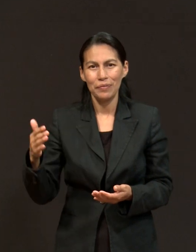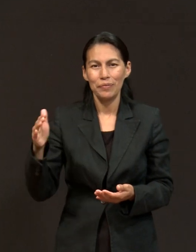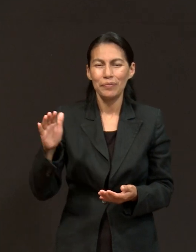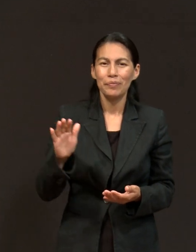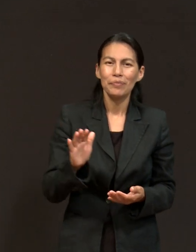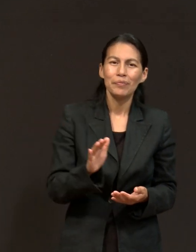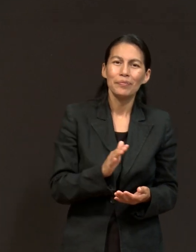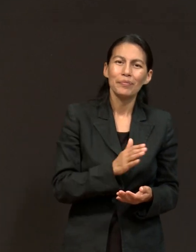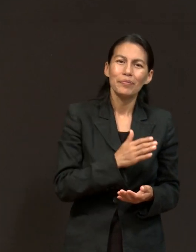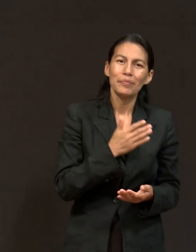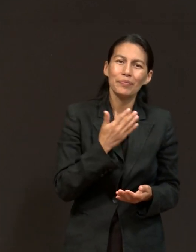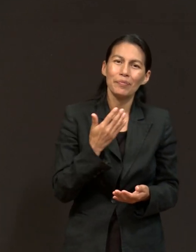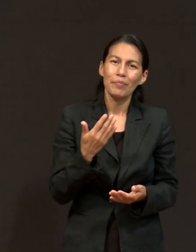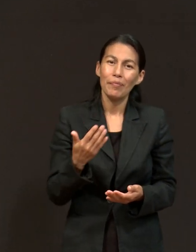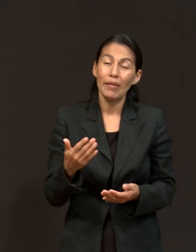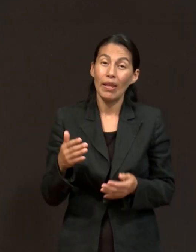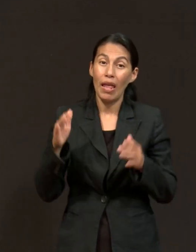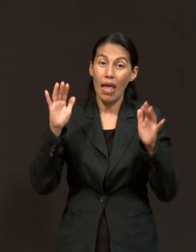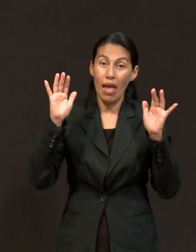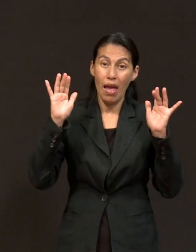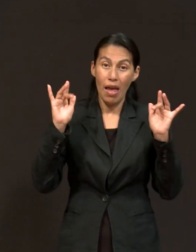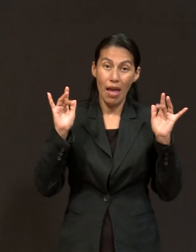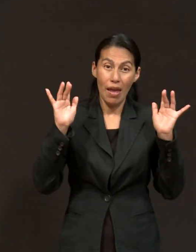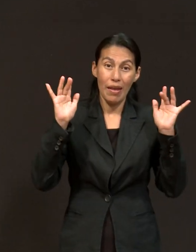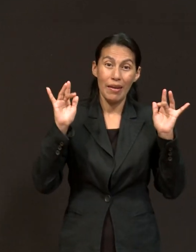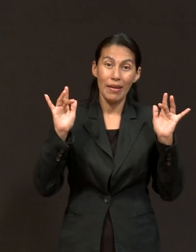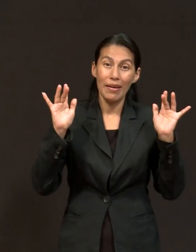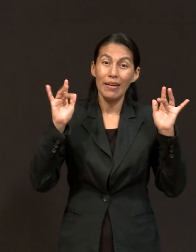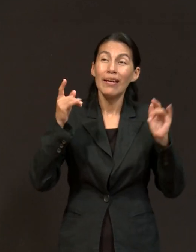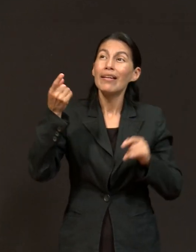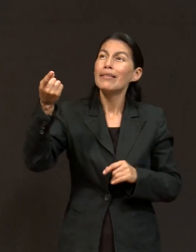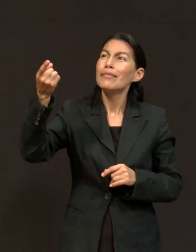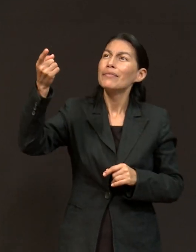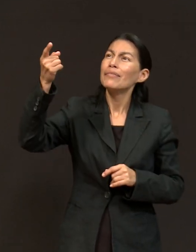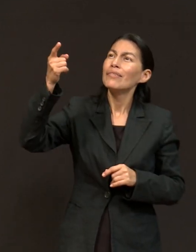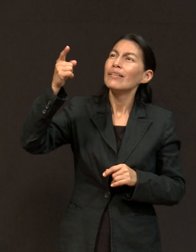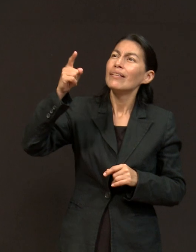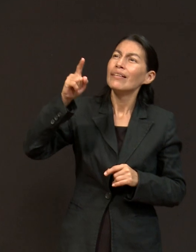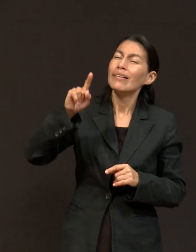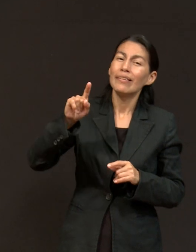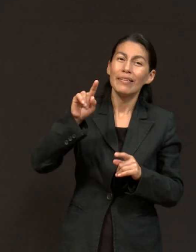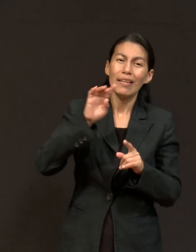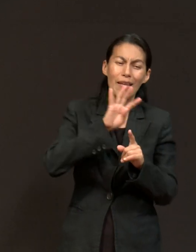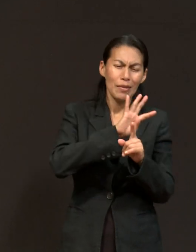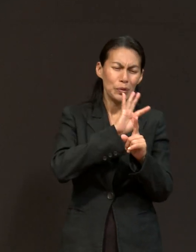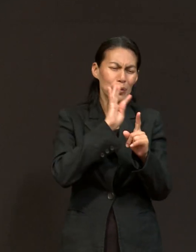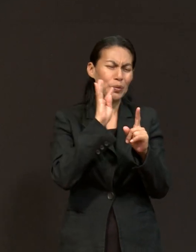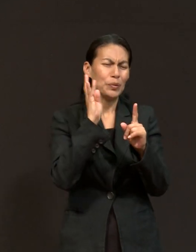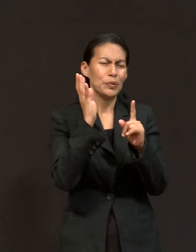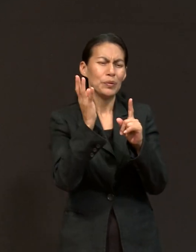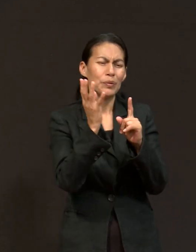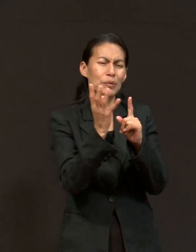Mis ángeles cerca están, Cerca de ti.